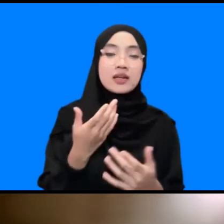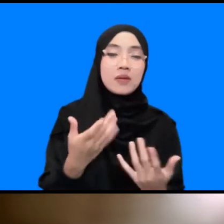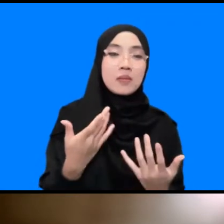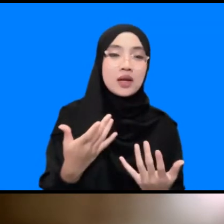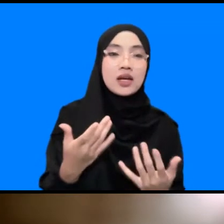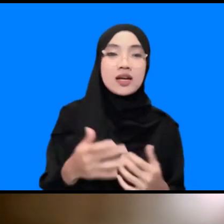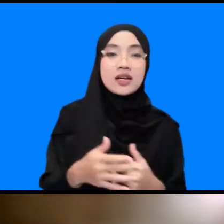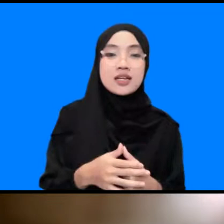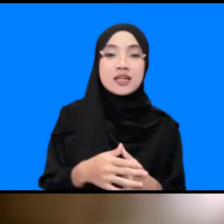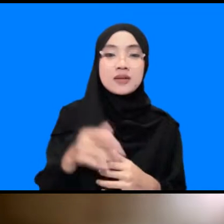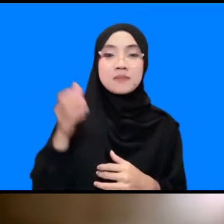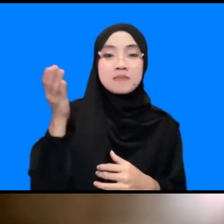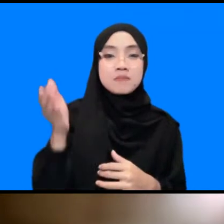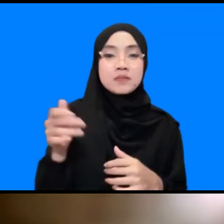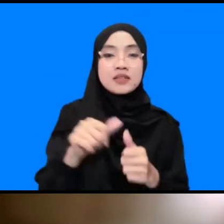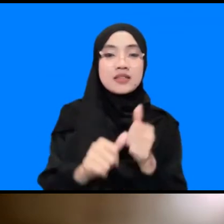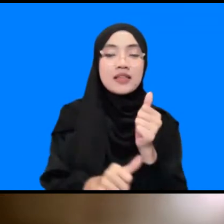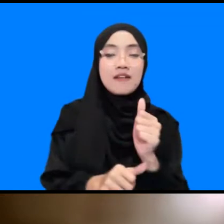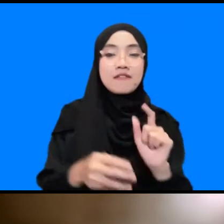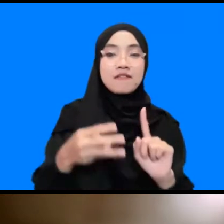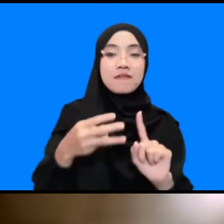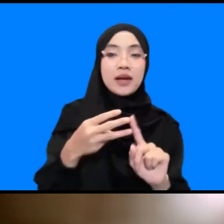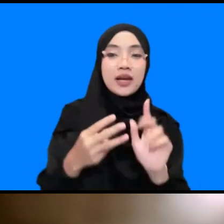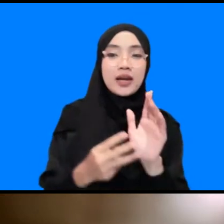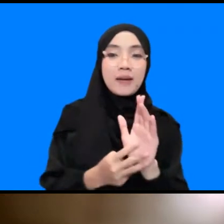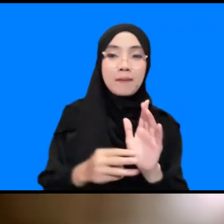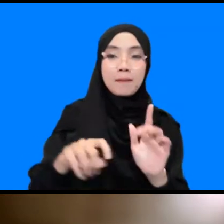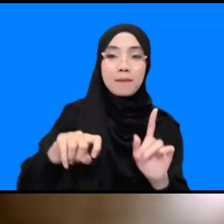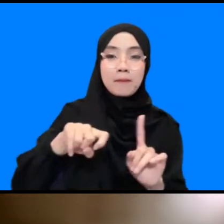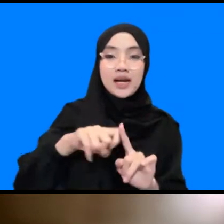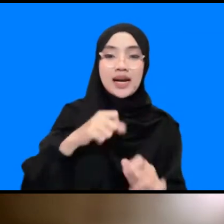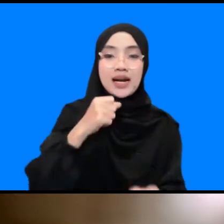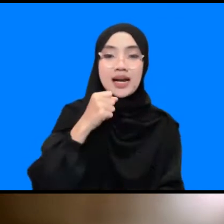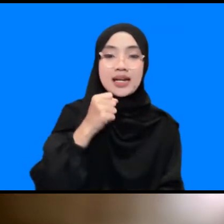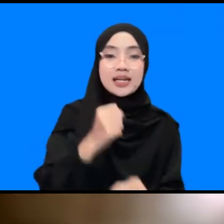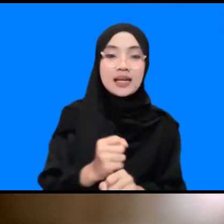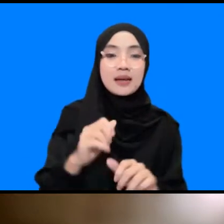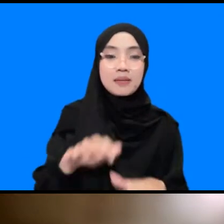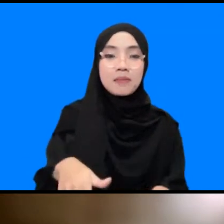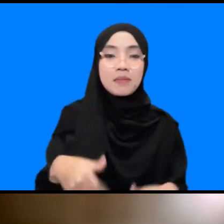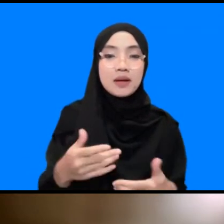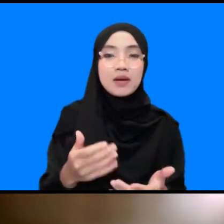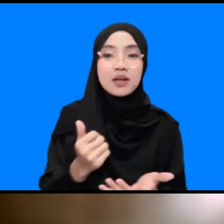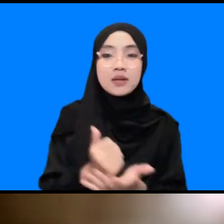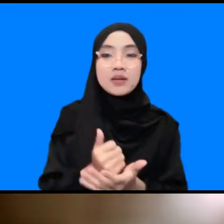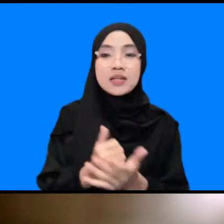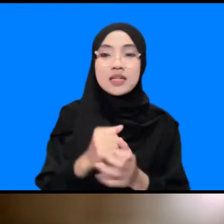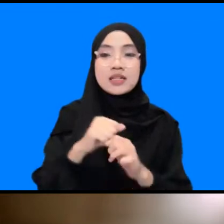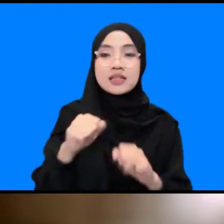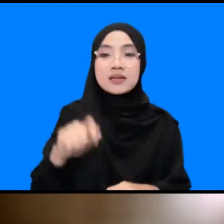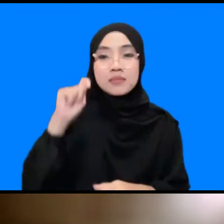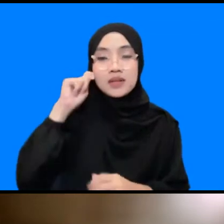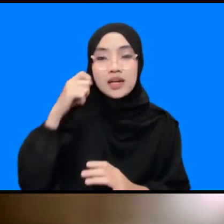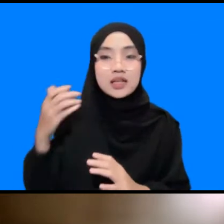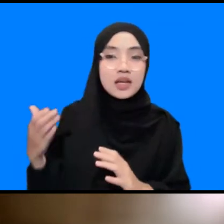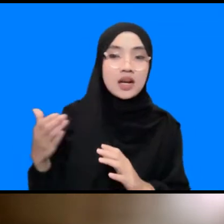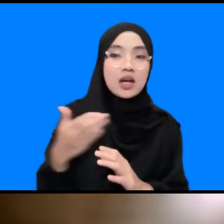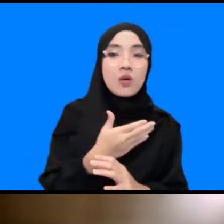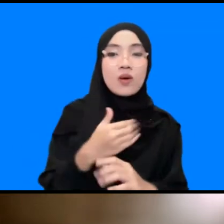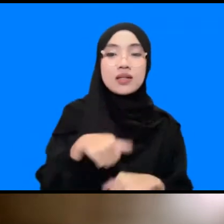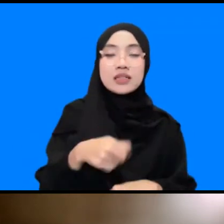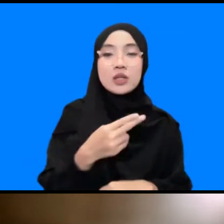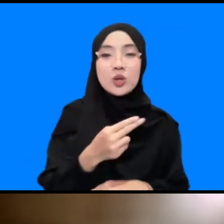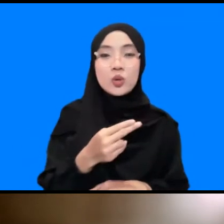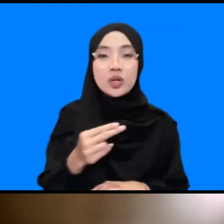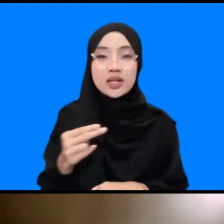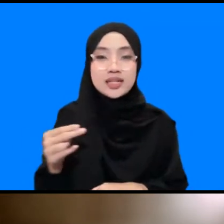staff di BMKG terkait dengan bagaimana kemudian sistem peringatan dini yang ada di Indonesia